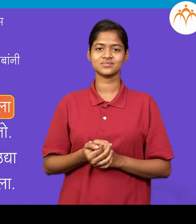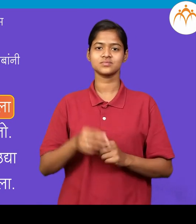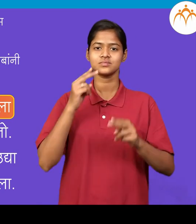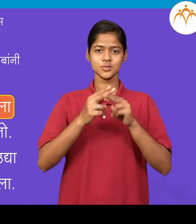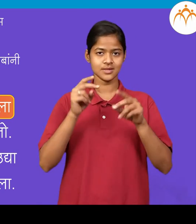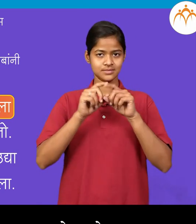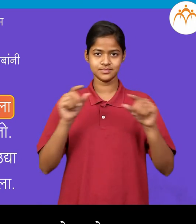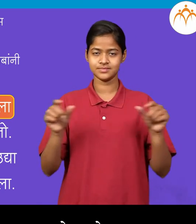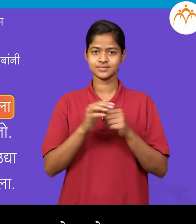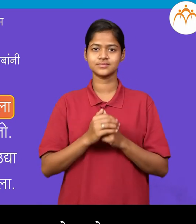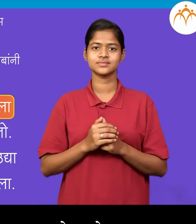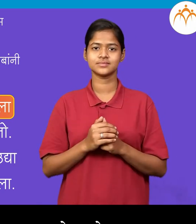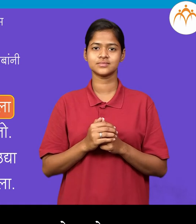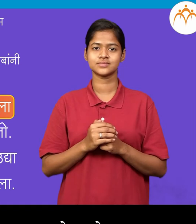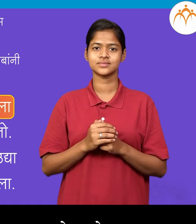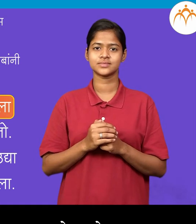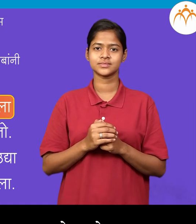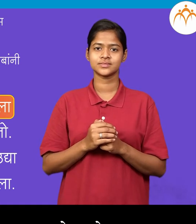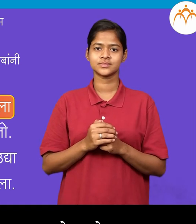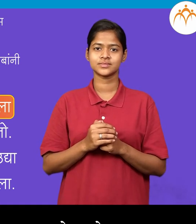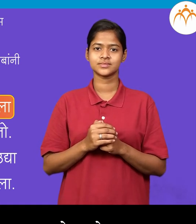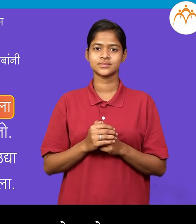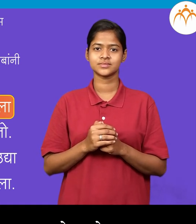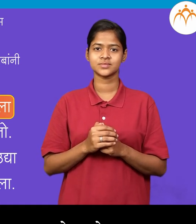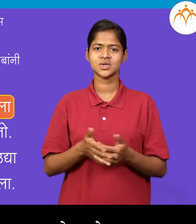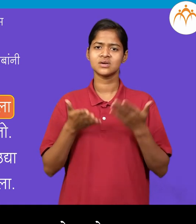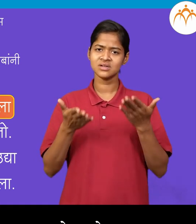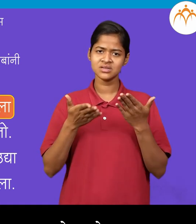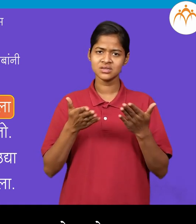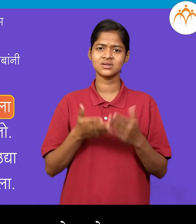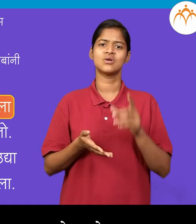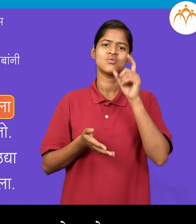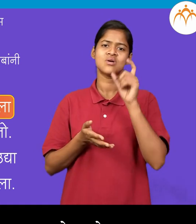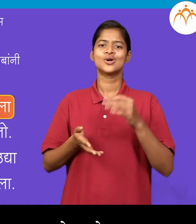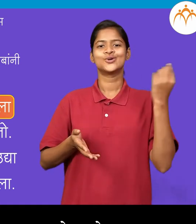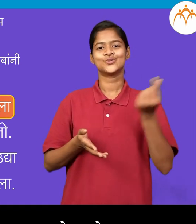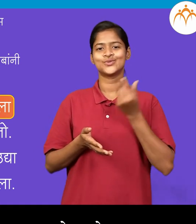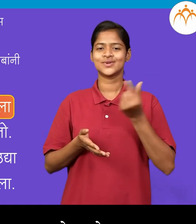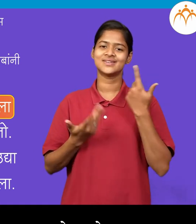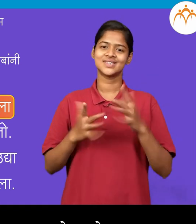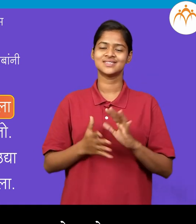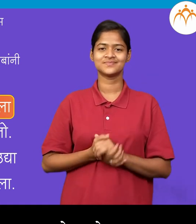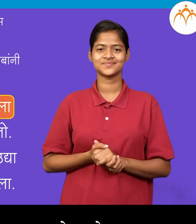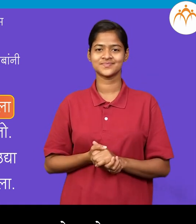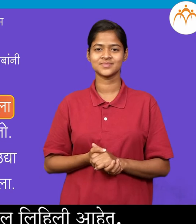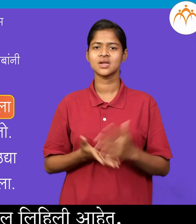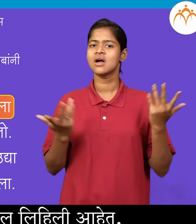मंदार चा आवजी त्याचा हे शब्द वापरले आहेद करण